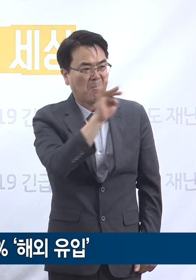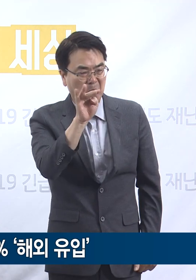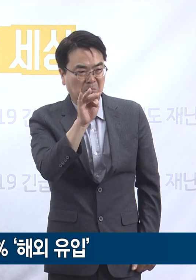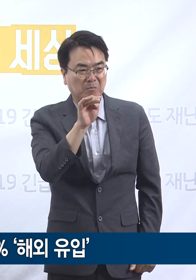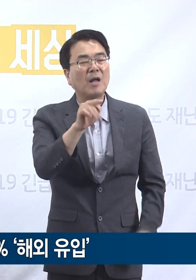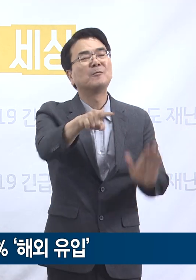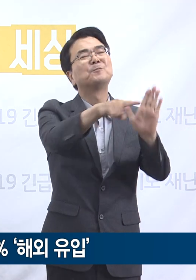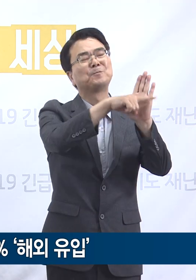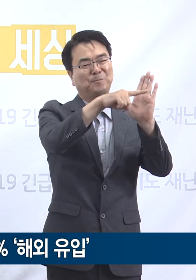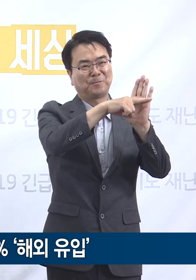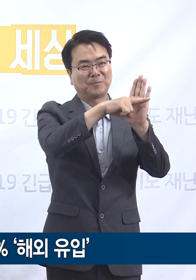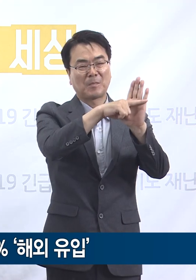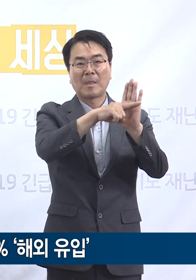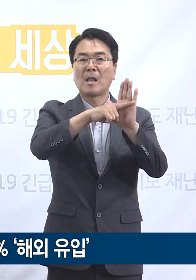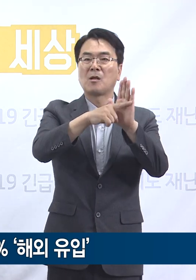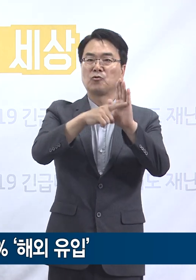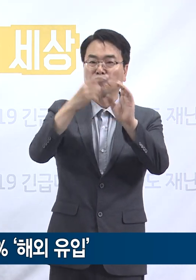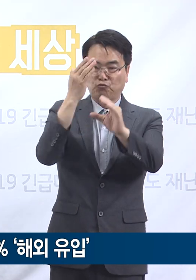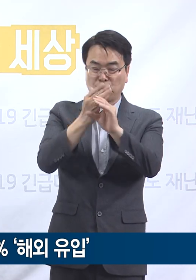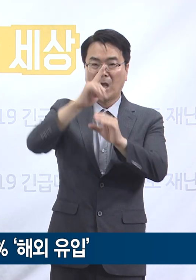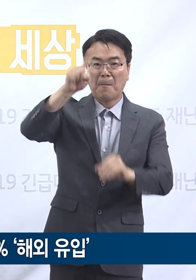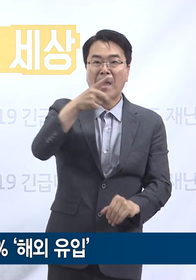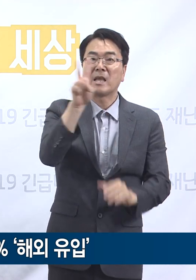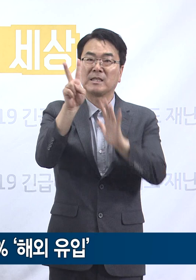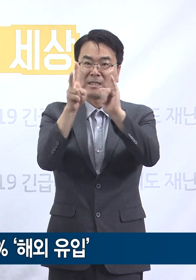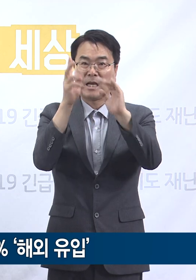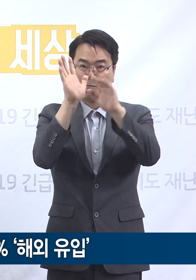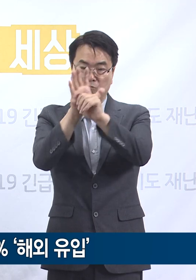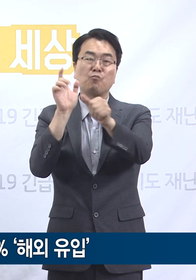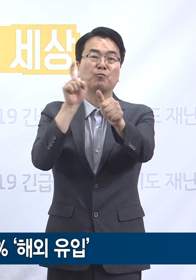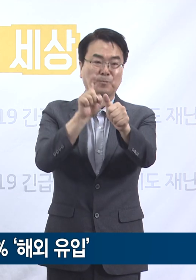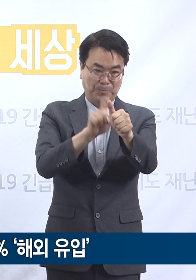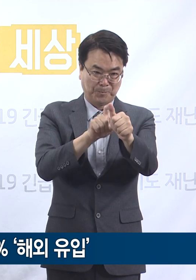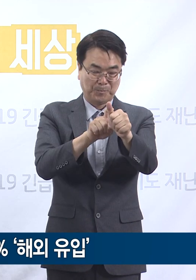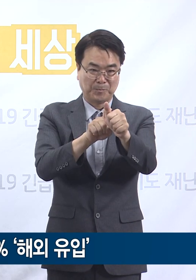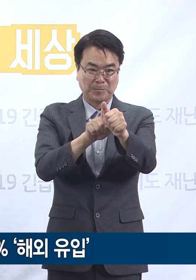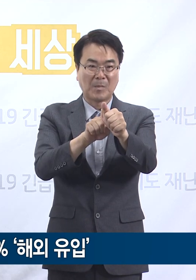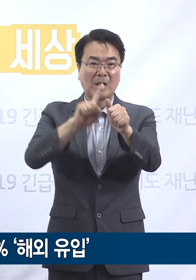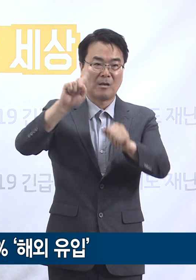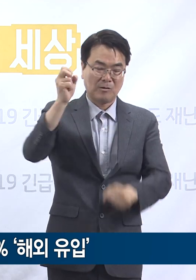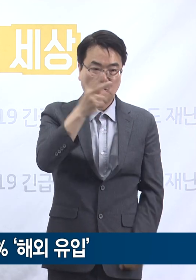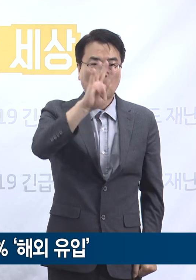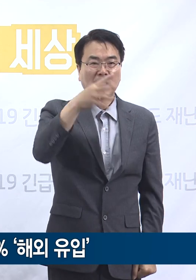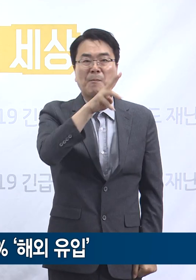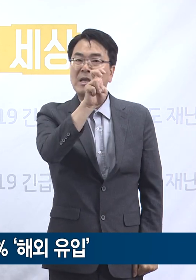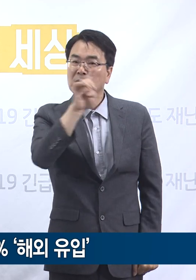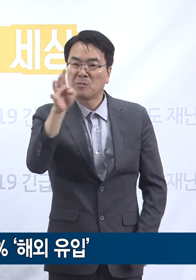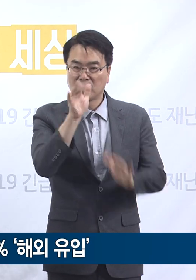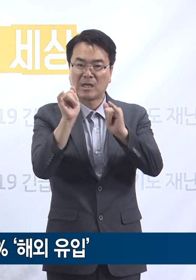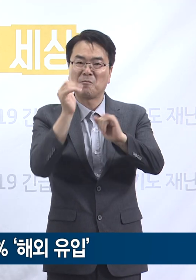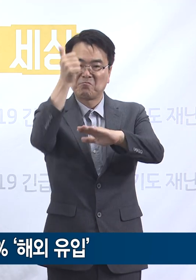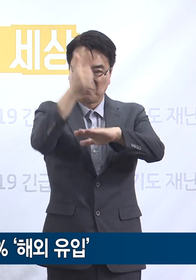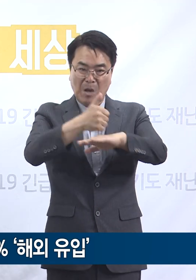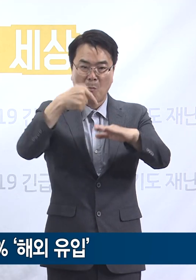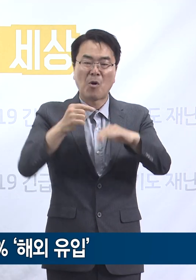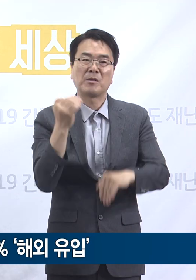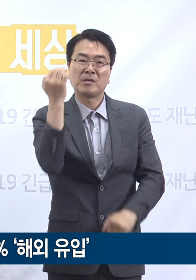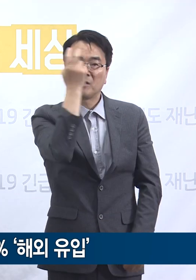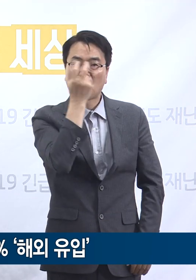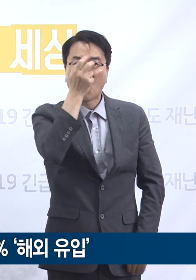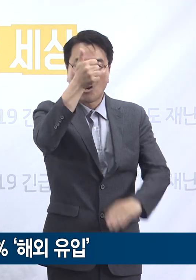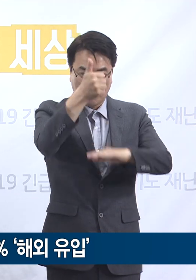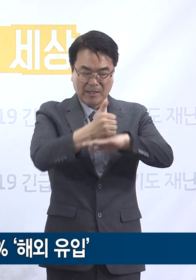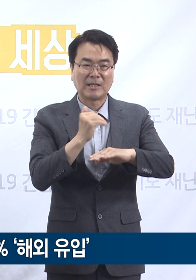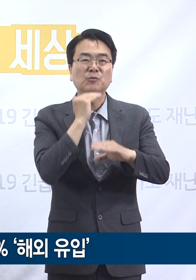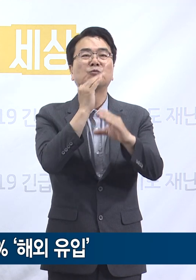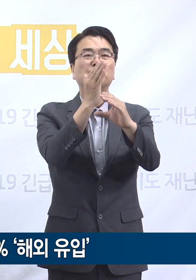판정을, 102명이 양성 판정을 받았고 421명은 결과를 기다리는 중입니다. 다음은